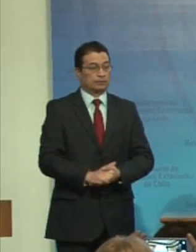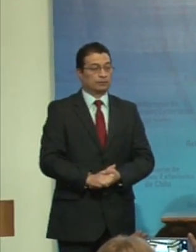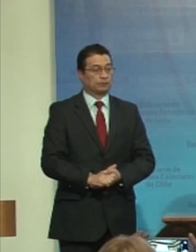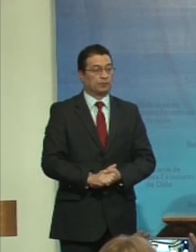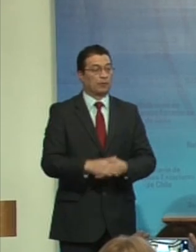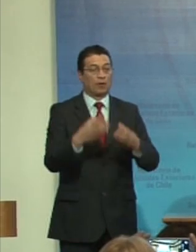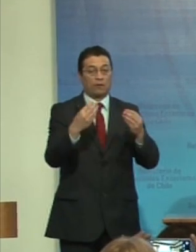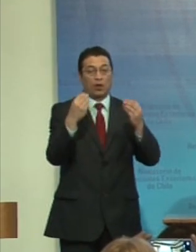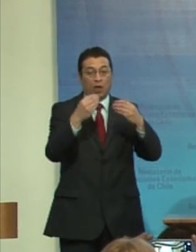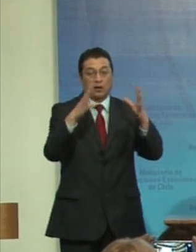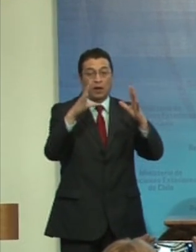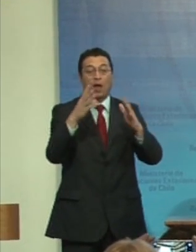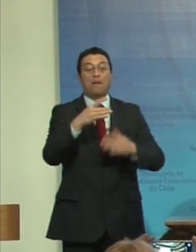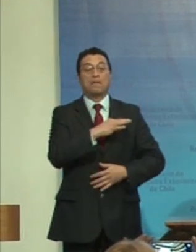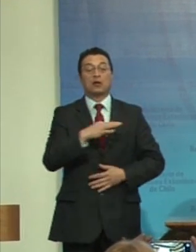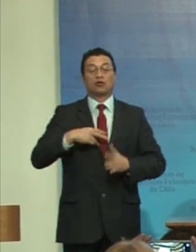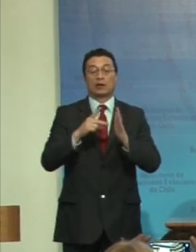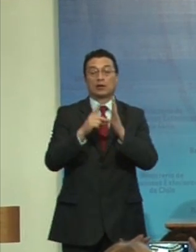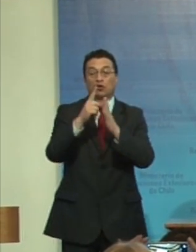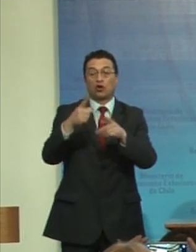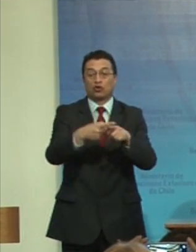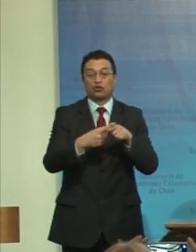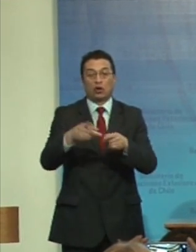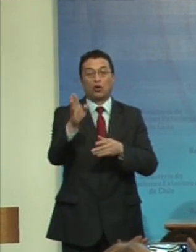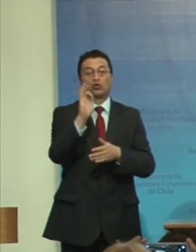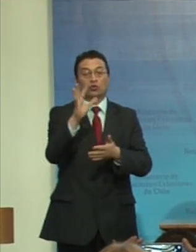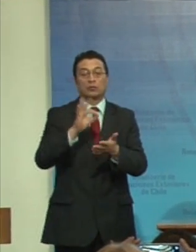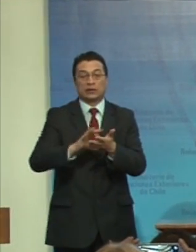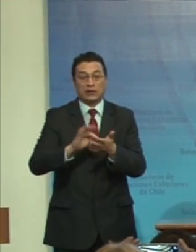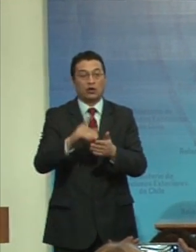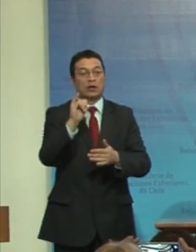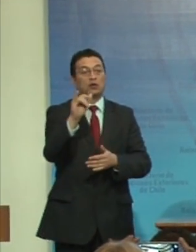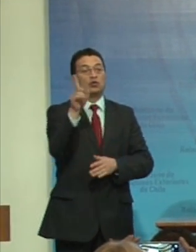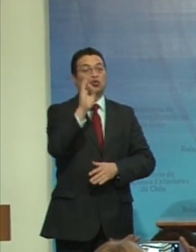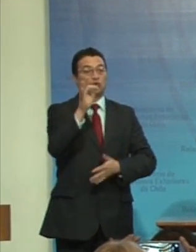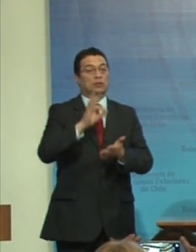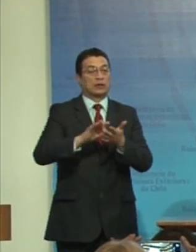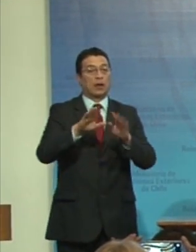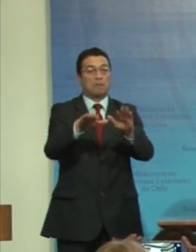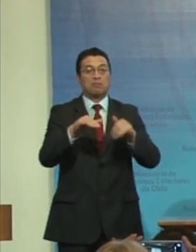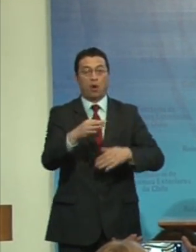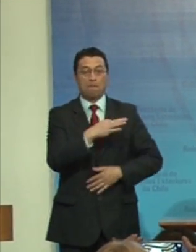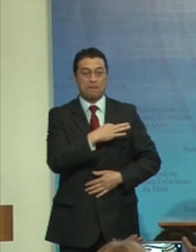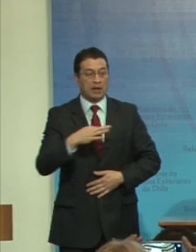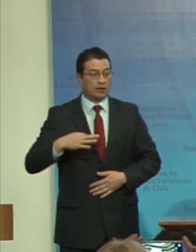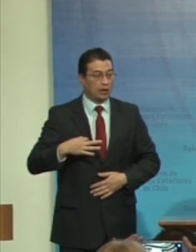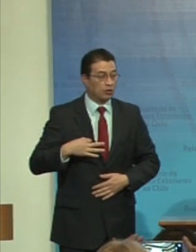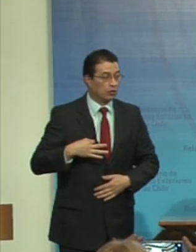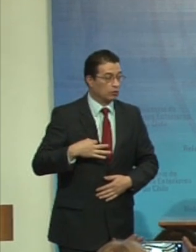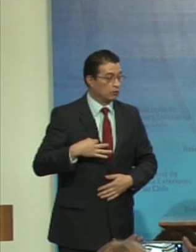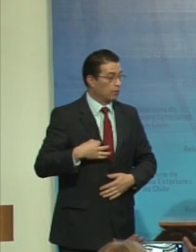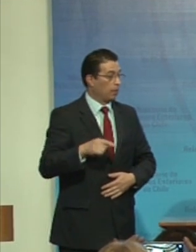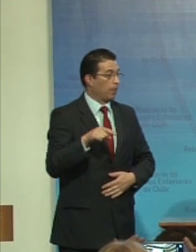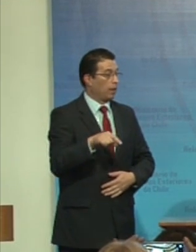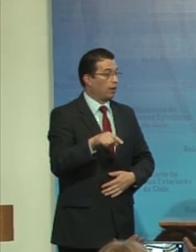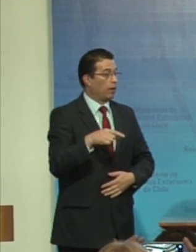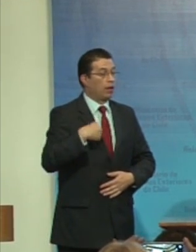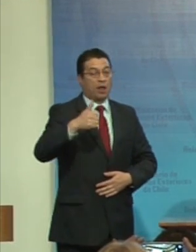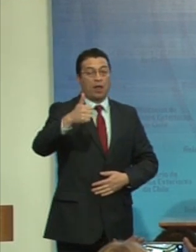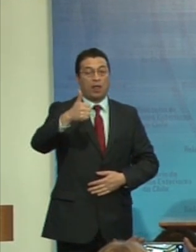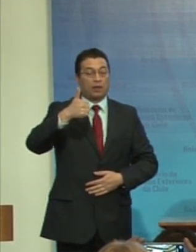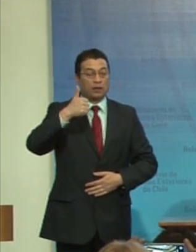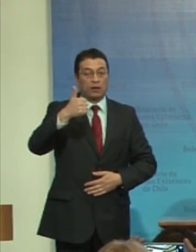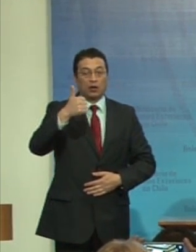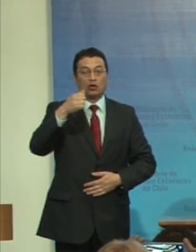Buenos días al Ministro de Desarrollo Social, a la subsecretaria y subsecretario del mismo ministerio, al Director